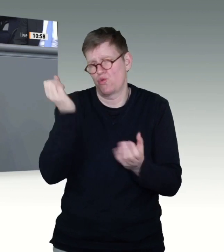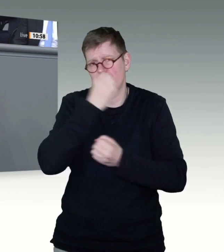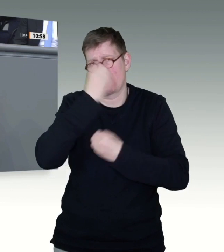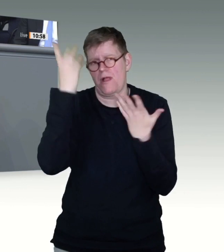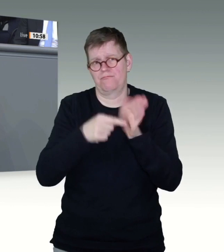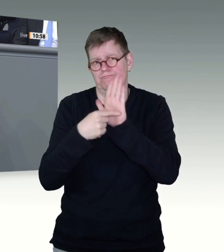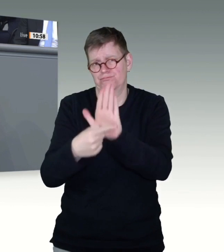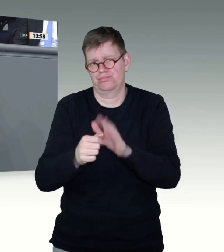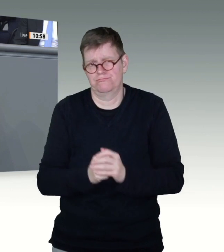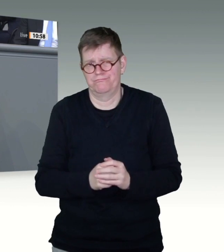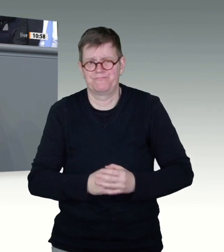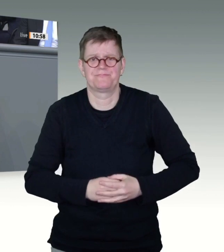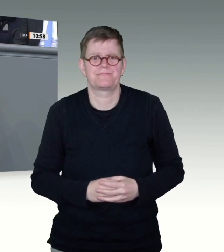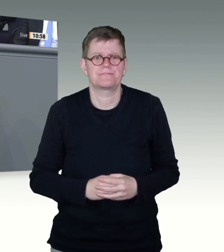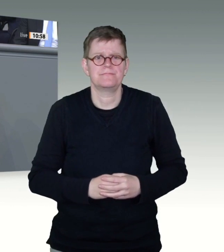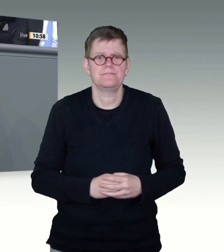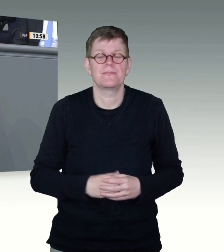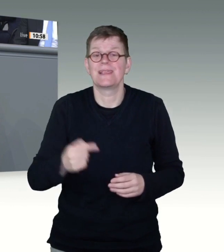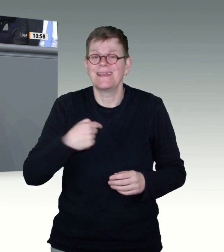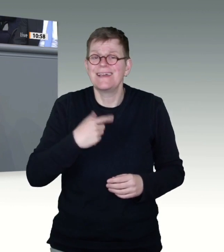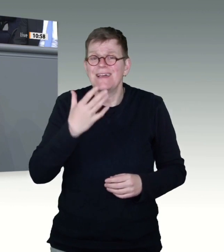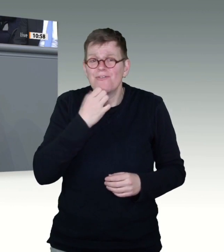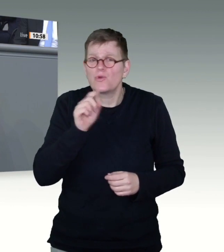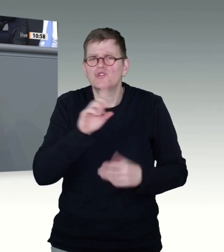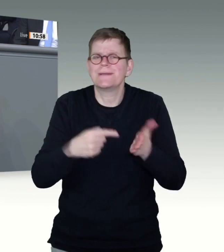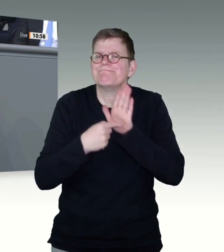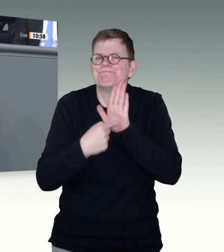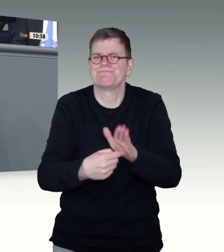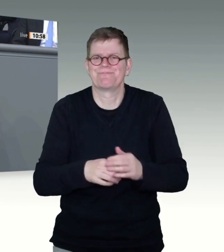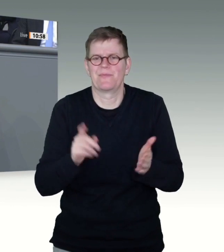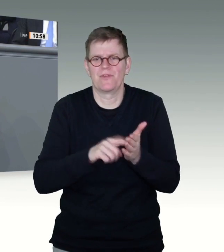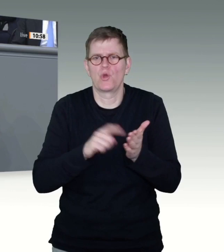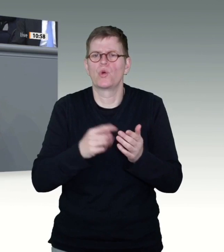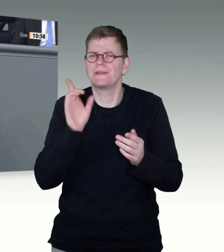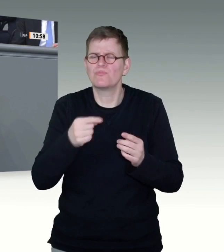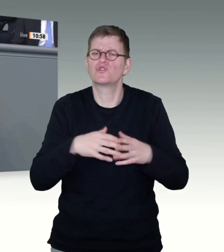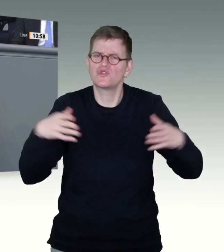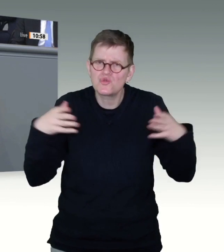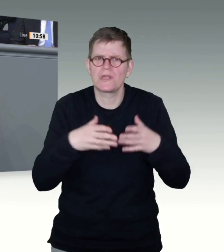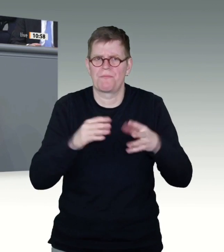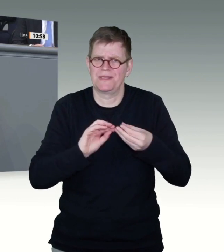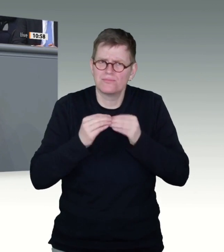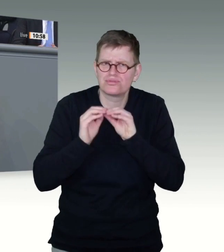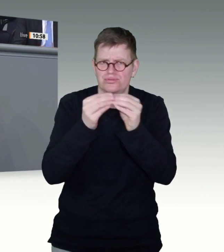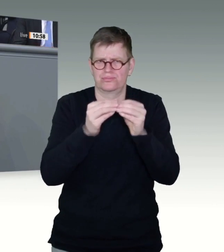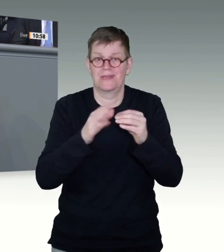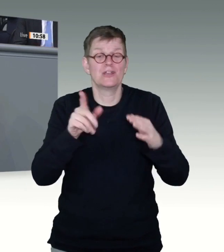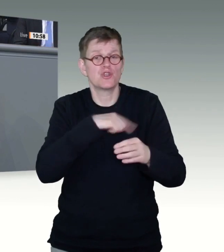Covimo gezeigt, je stärker das Verantwortungsgefühl für die Gemeinschaft ist. Die